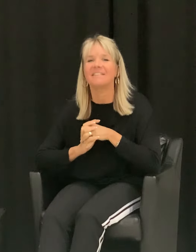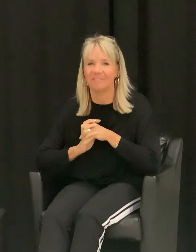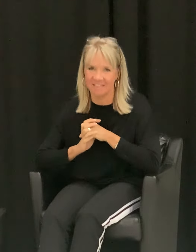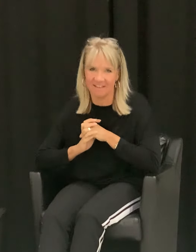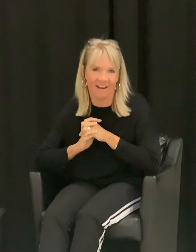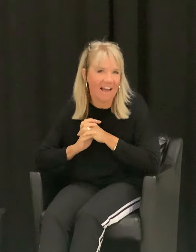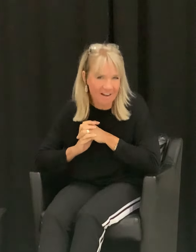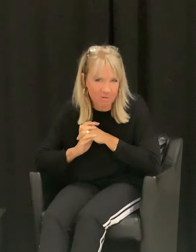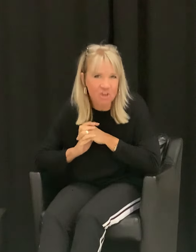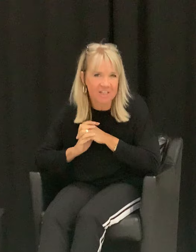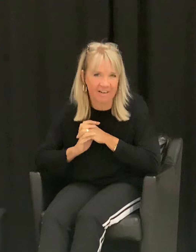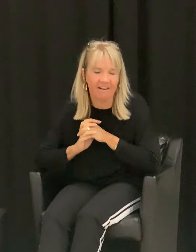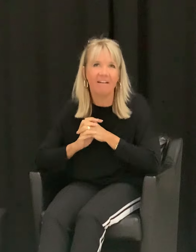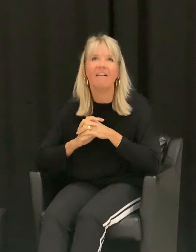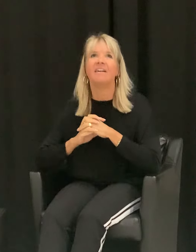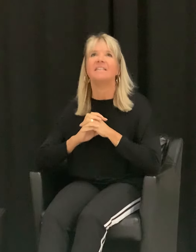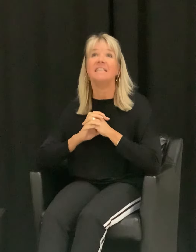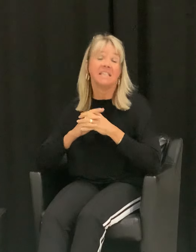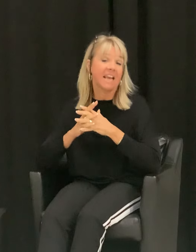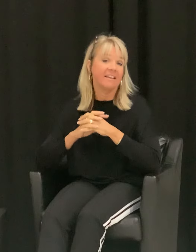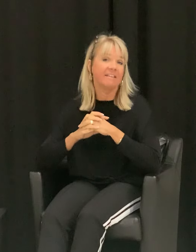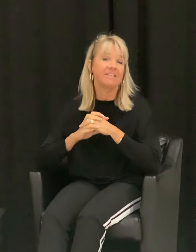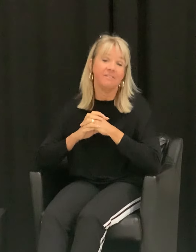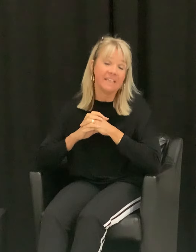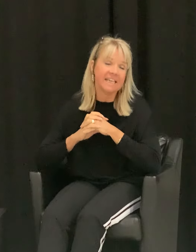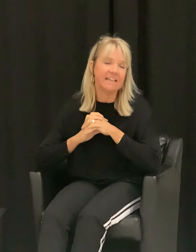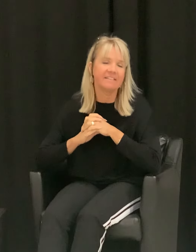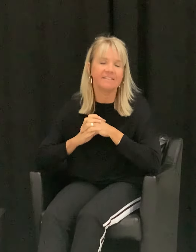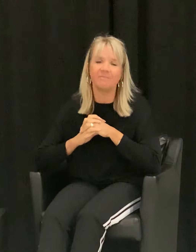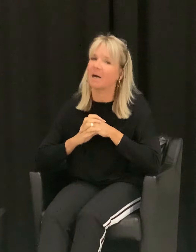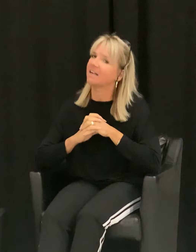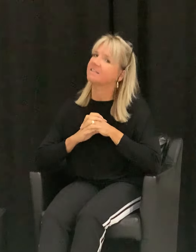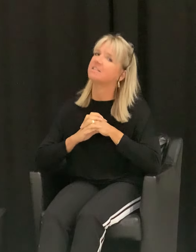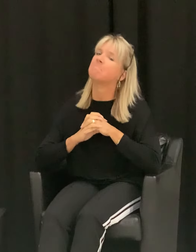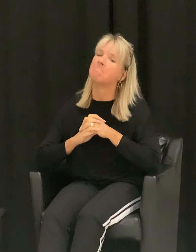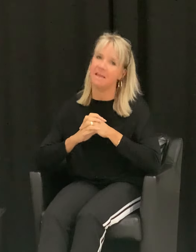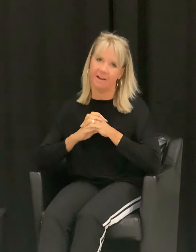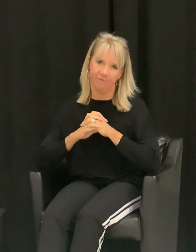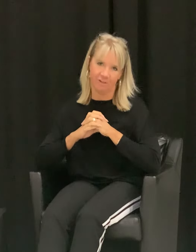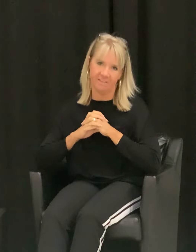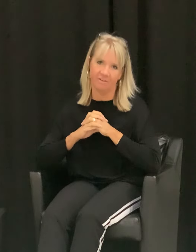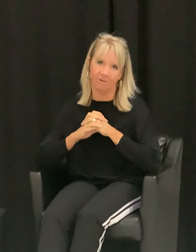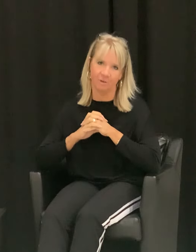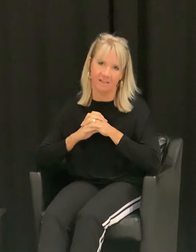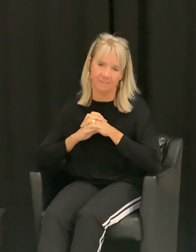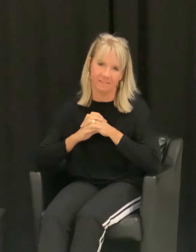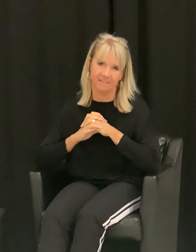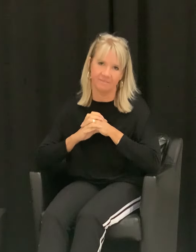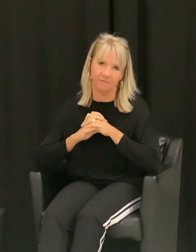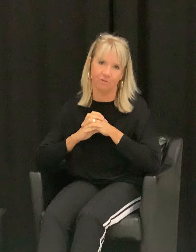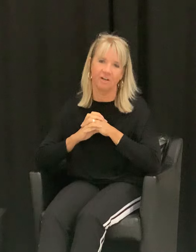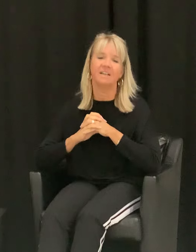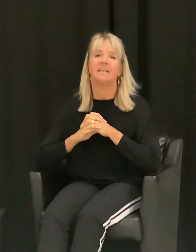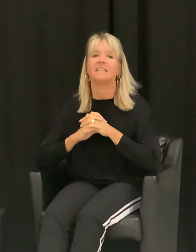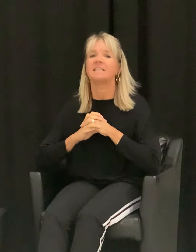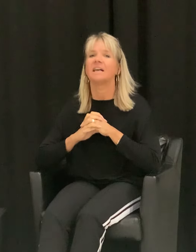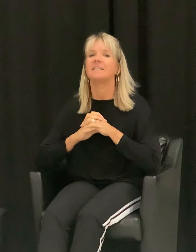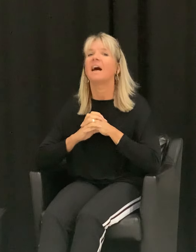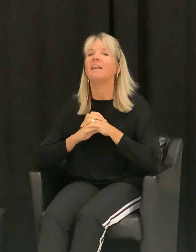gewiss sagen, alle Aussteller, die ich kenne, die wir kennen, bereiten sich mega für das Eurodance Festival vor. Das heißt, alle